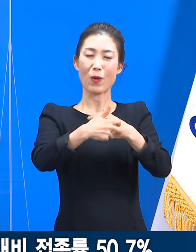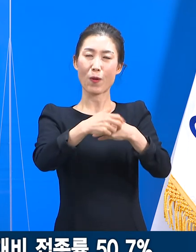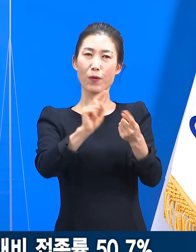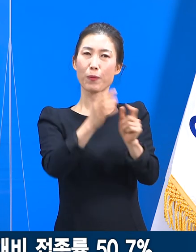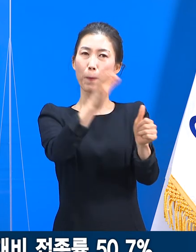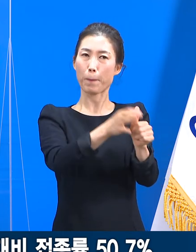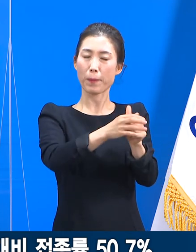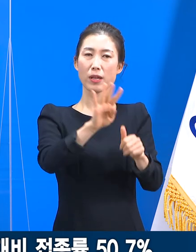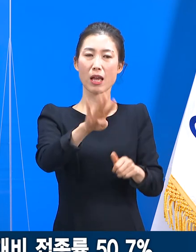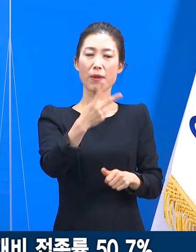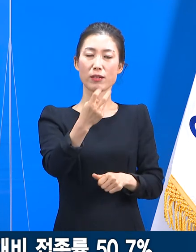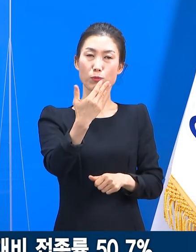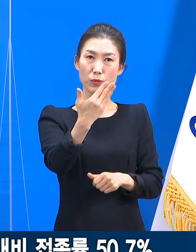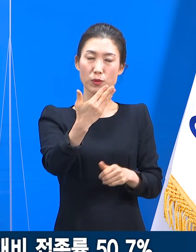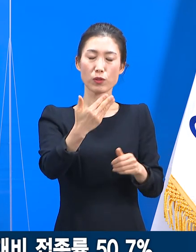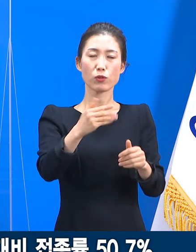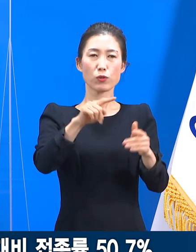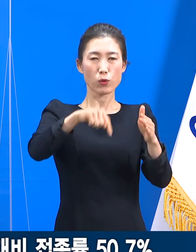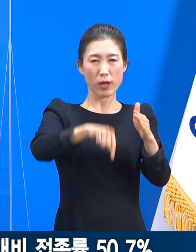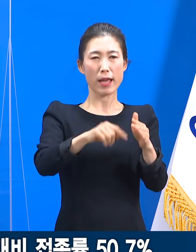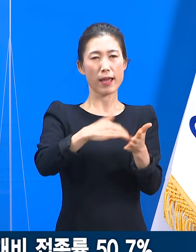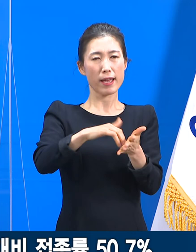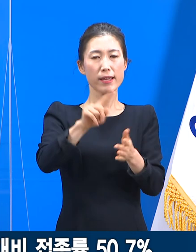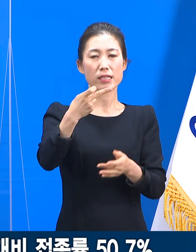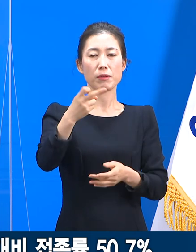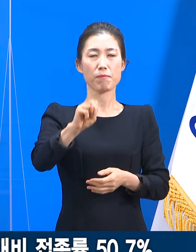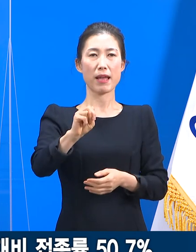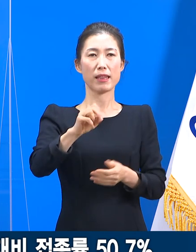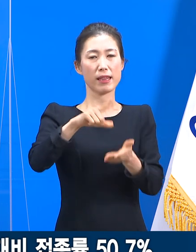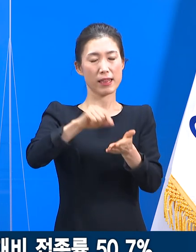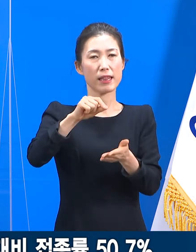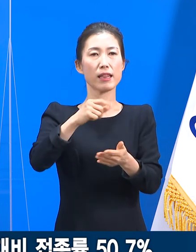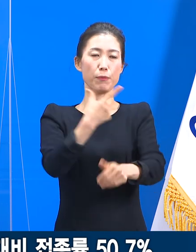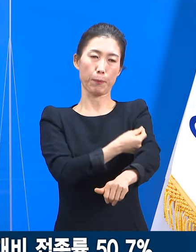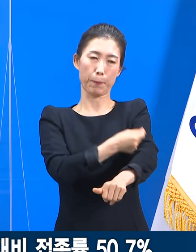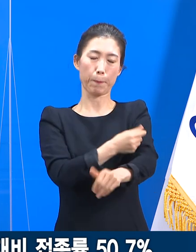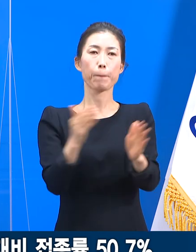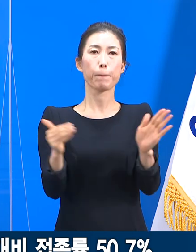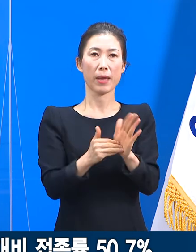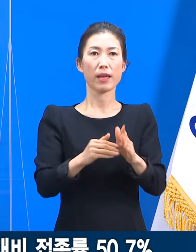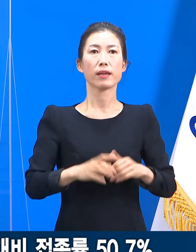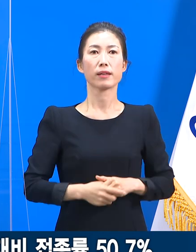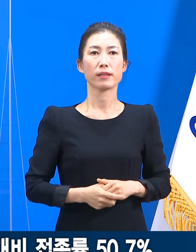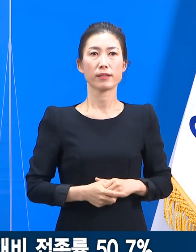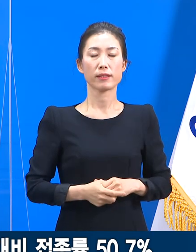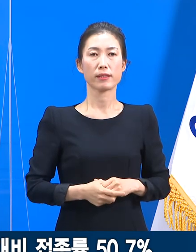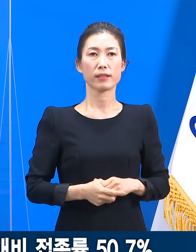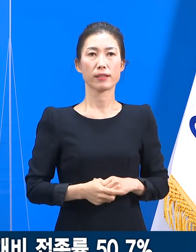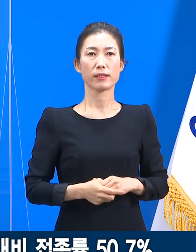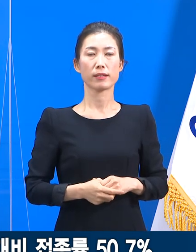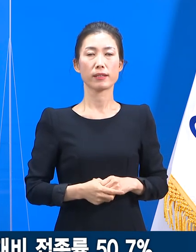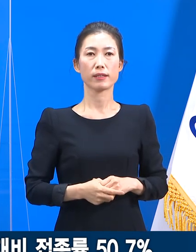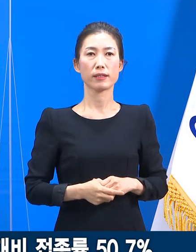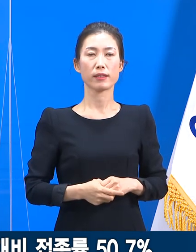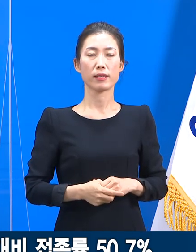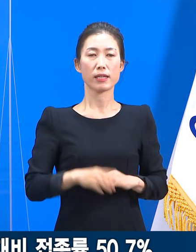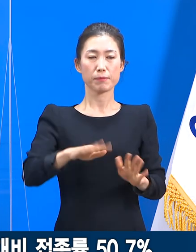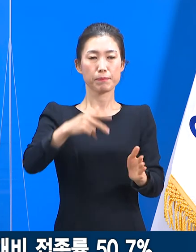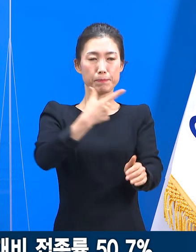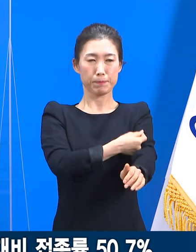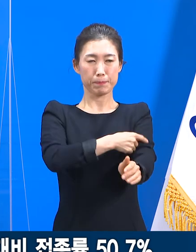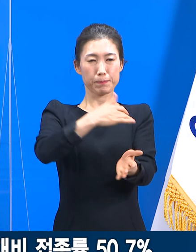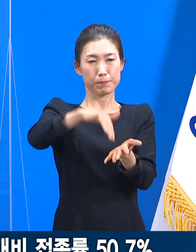498개소 등에서 총 12만 3,110건의 접종이 이루어졌습니다. 누적